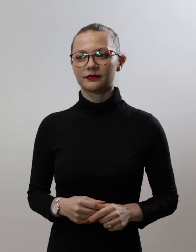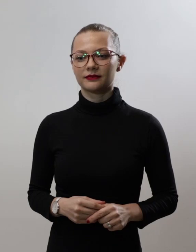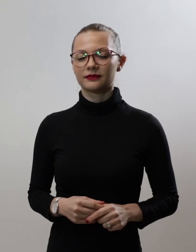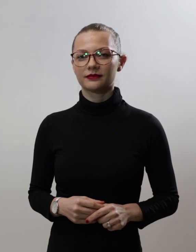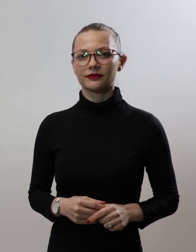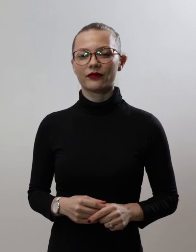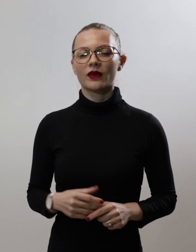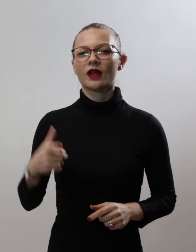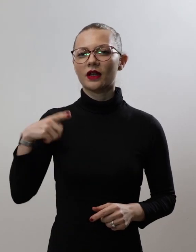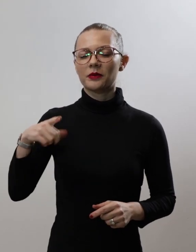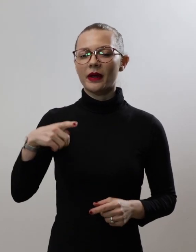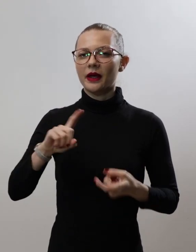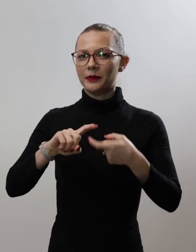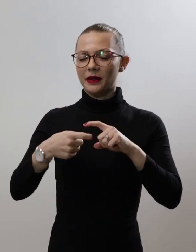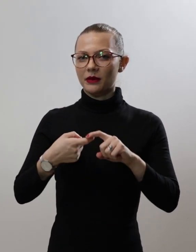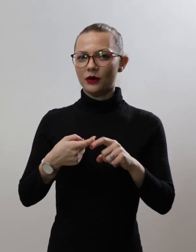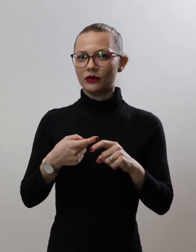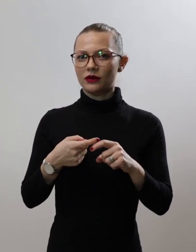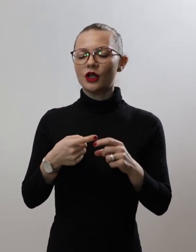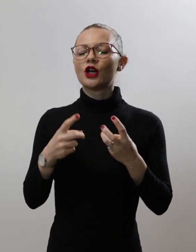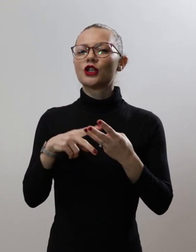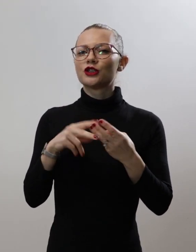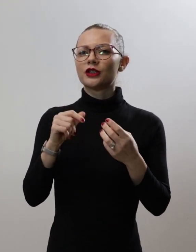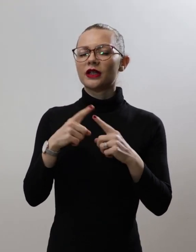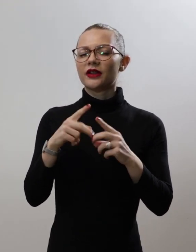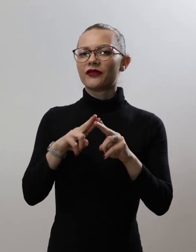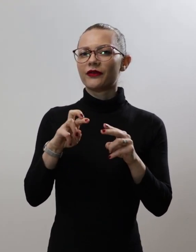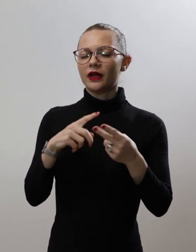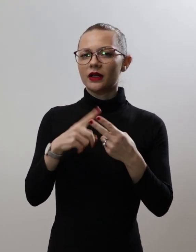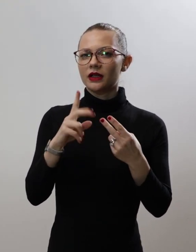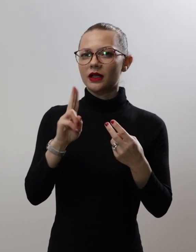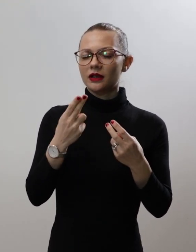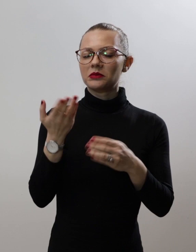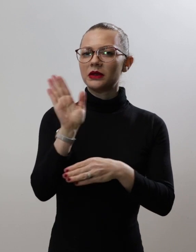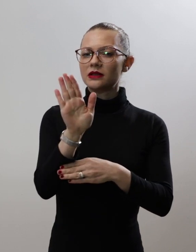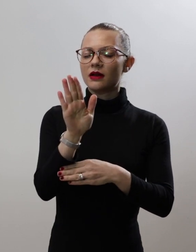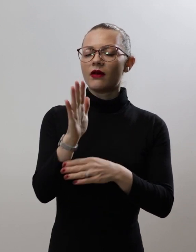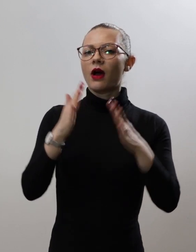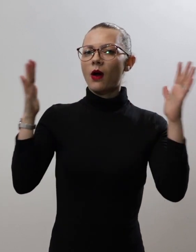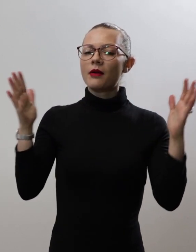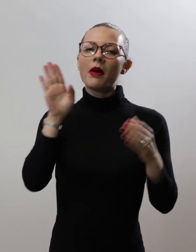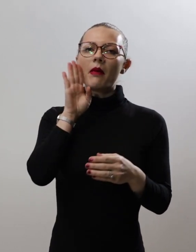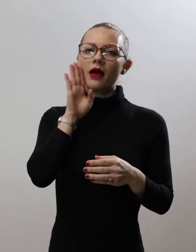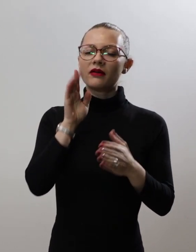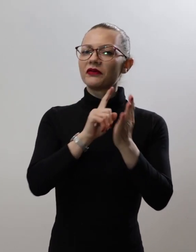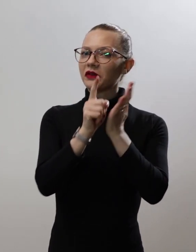Име на предметот Жртвеник со представа на големата мајка Период, датација,